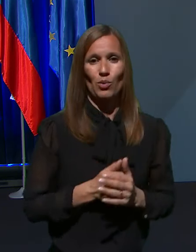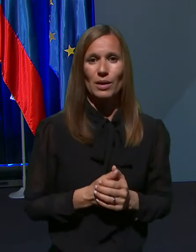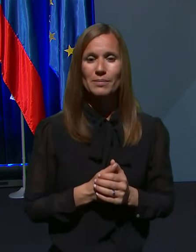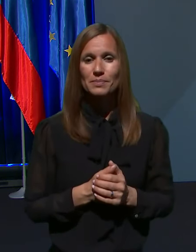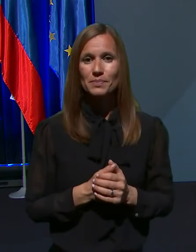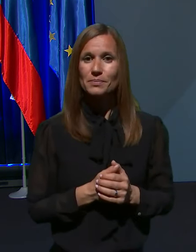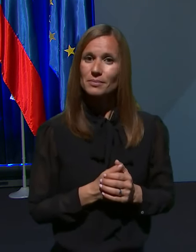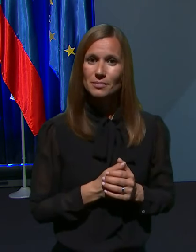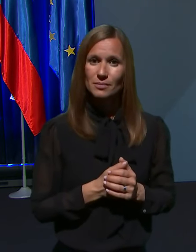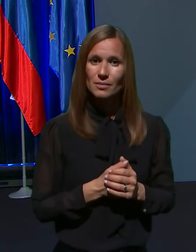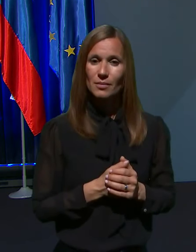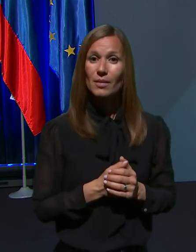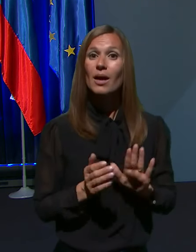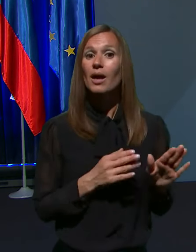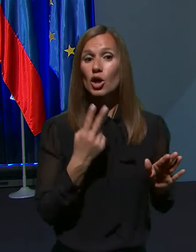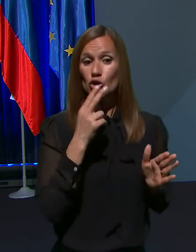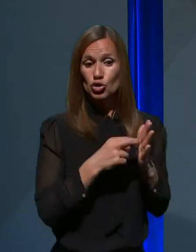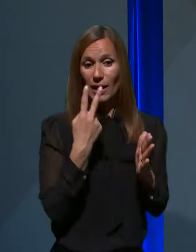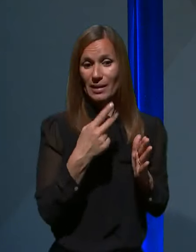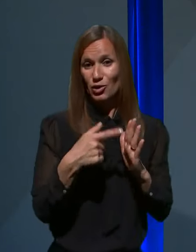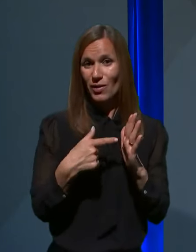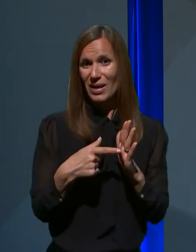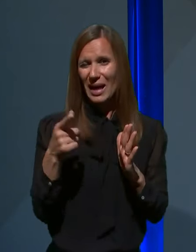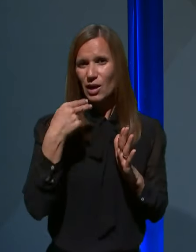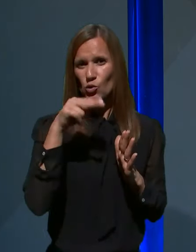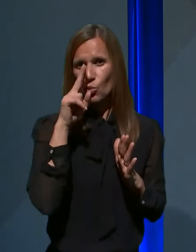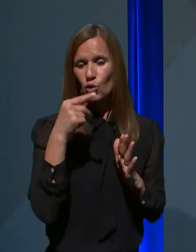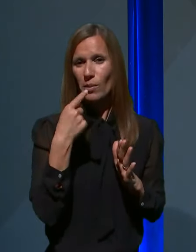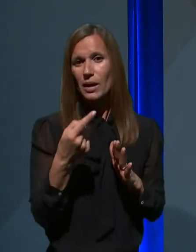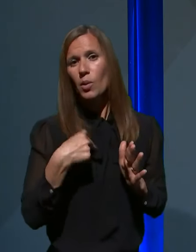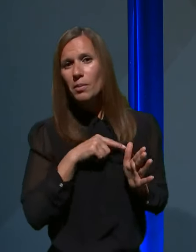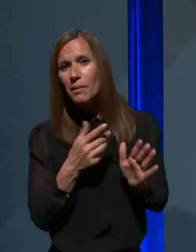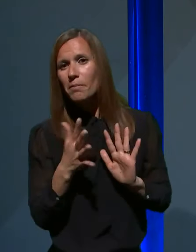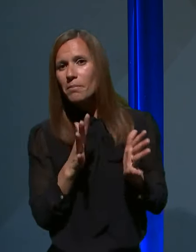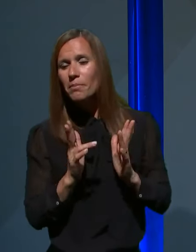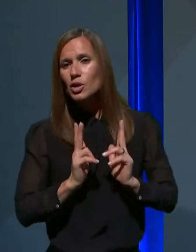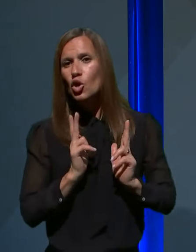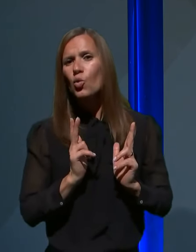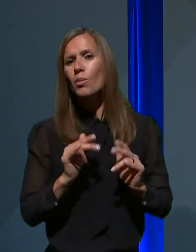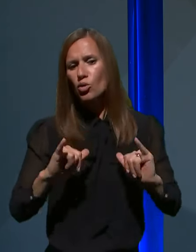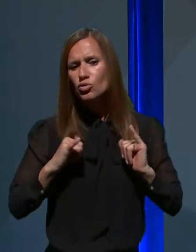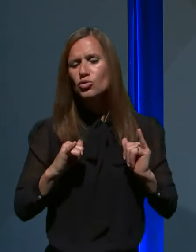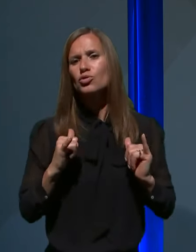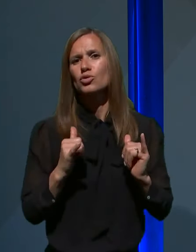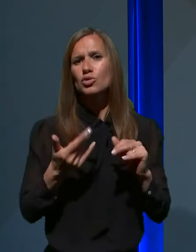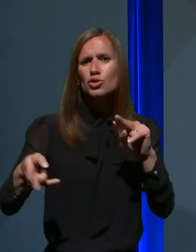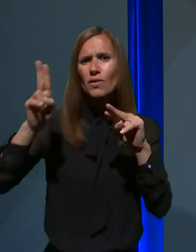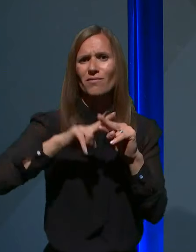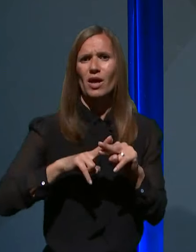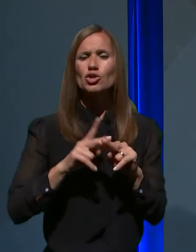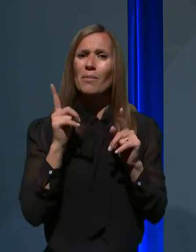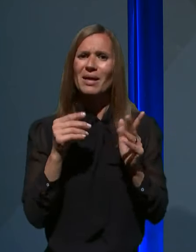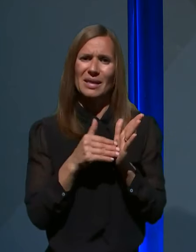Doktor Petrovec. Ja, še številka, ki jo je gospod omenil, predvidevamo si seveda za čim višjo, vendar se je potrebno zavedati